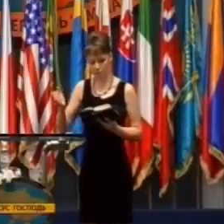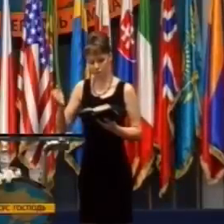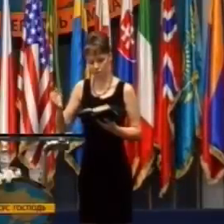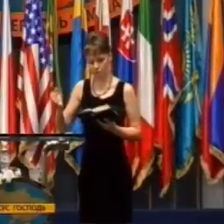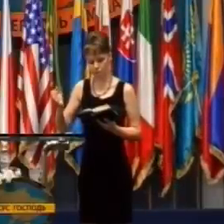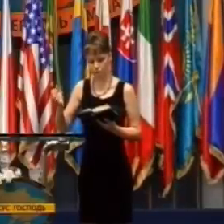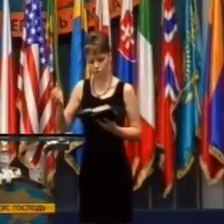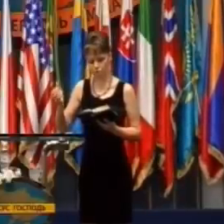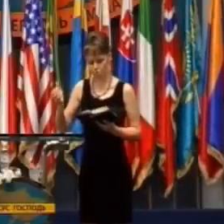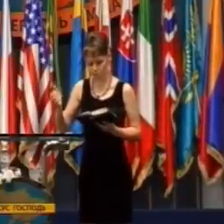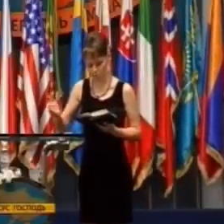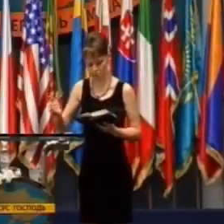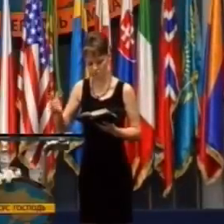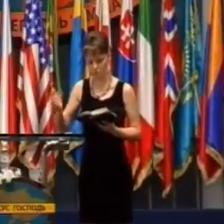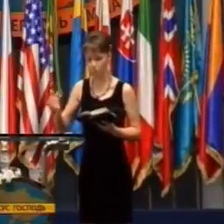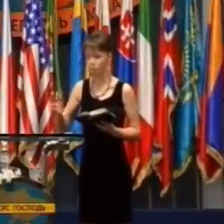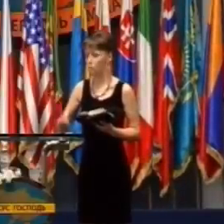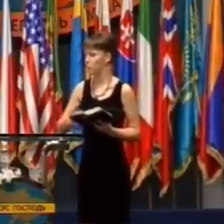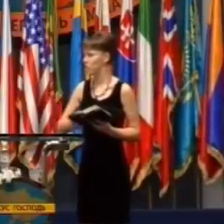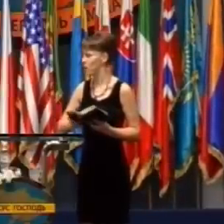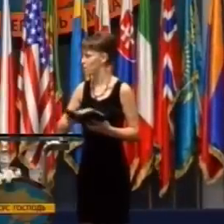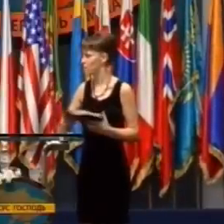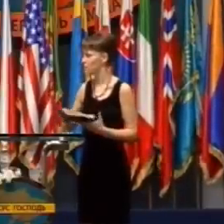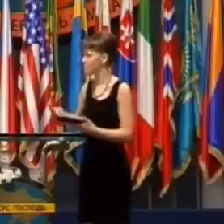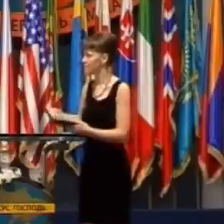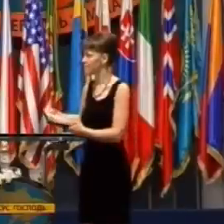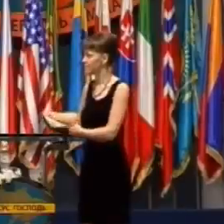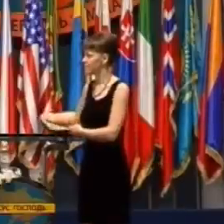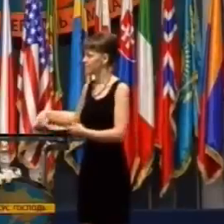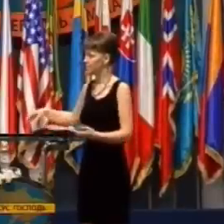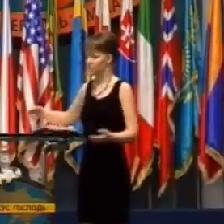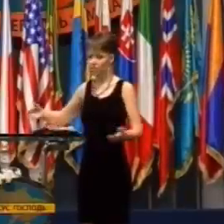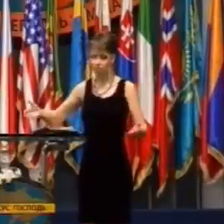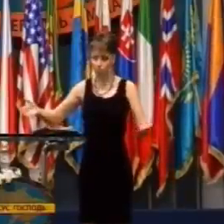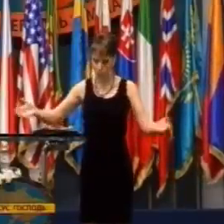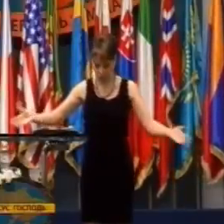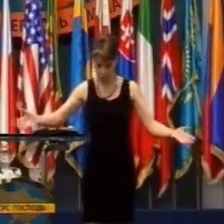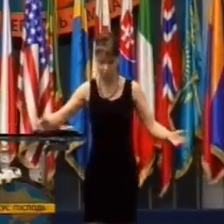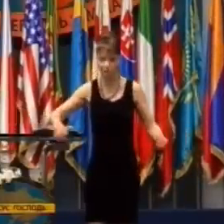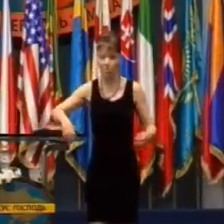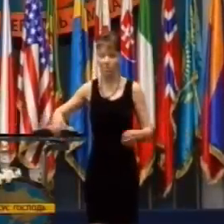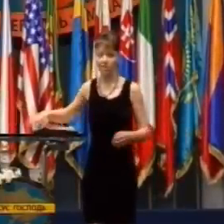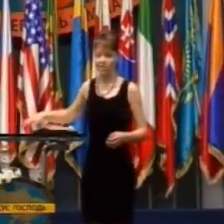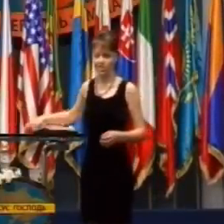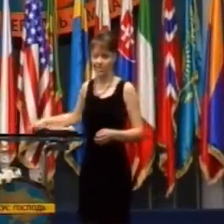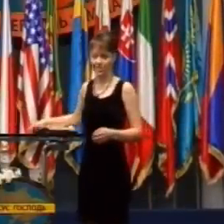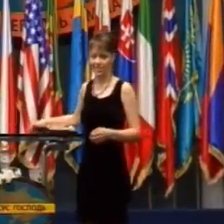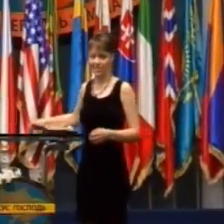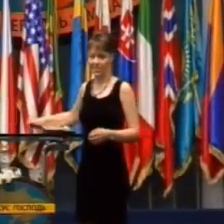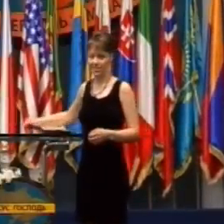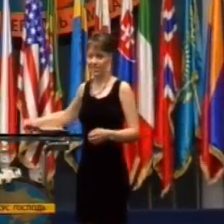čo si my prosíme, alebo čo si myslíme, rozumieme. Tu je problém.